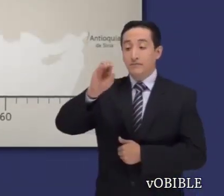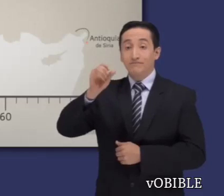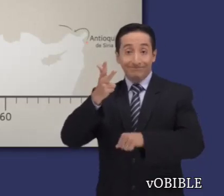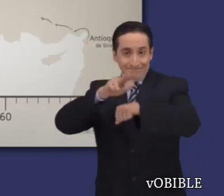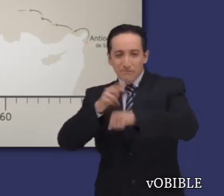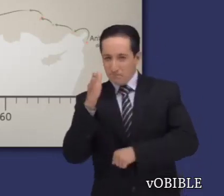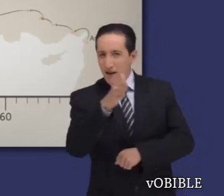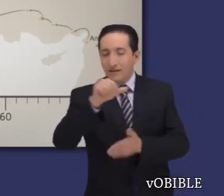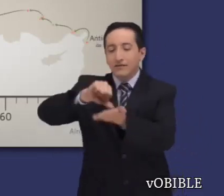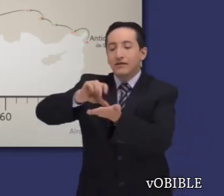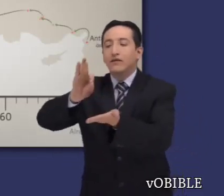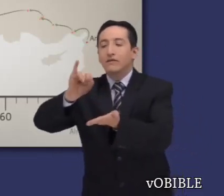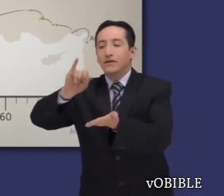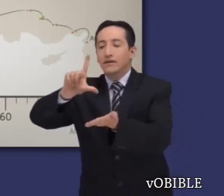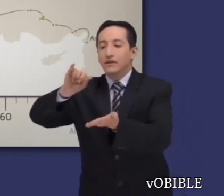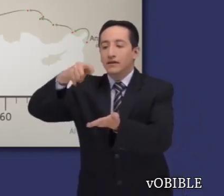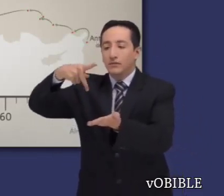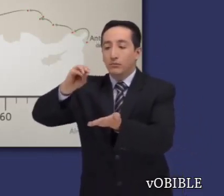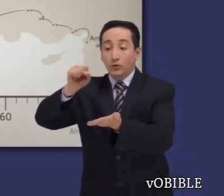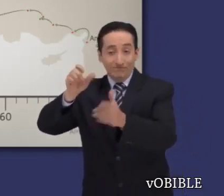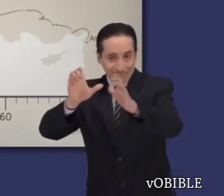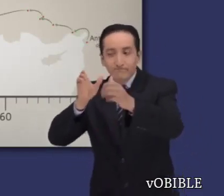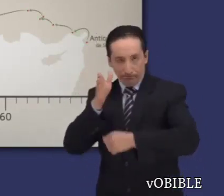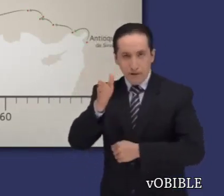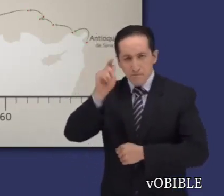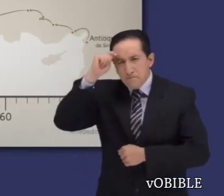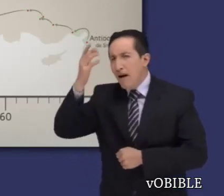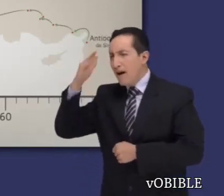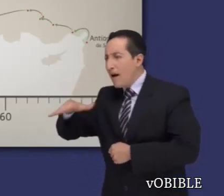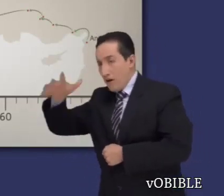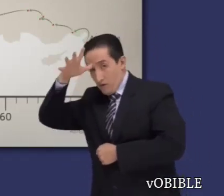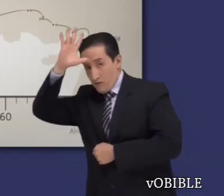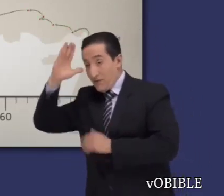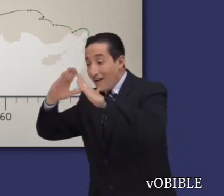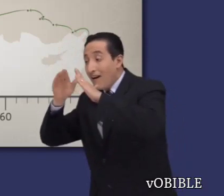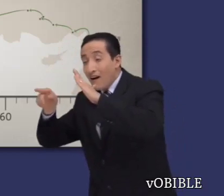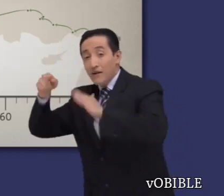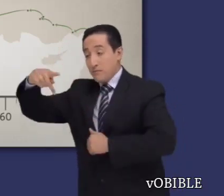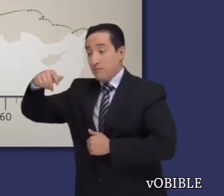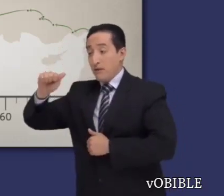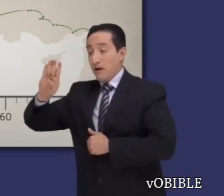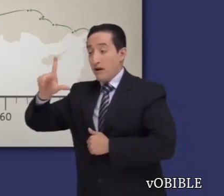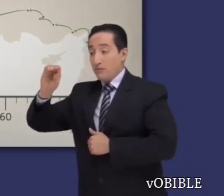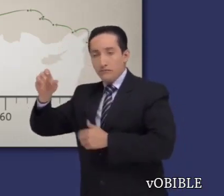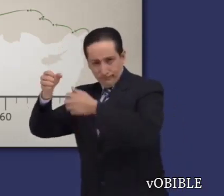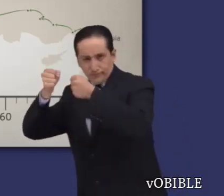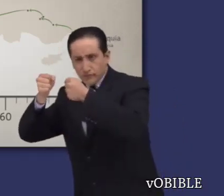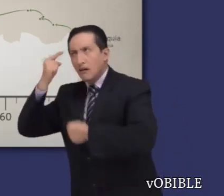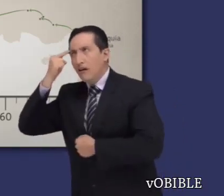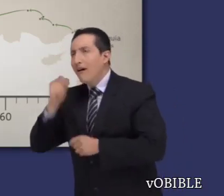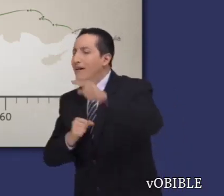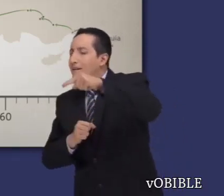Durante su tercer viaje misional, Pablo volvió a Filipos. La carta que escribió a esta congregación